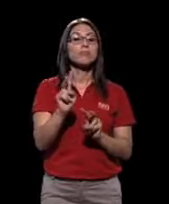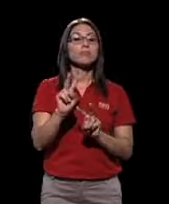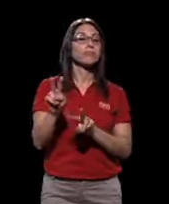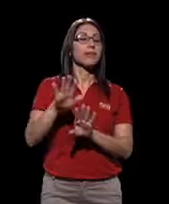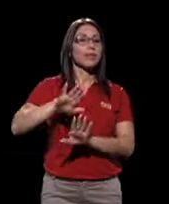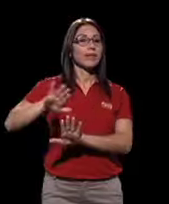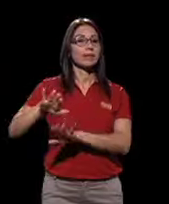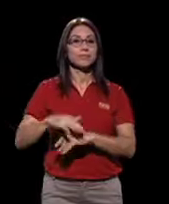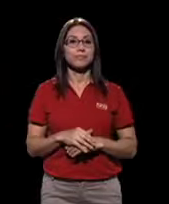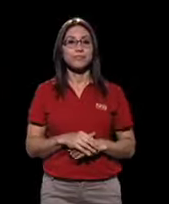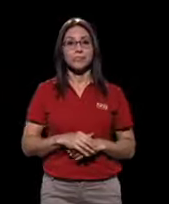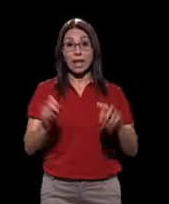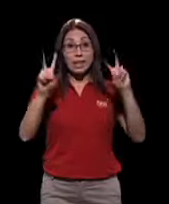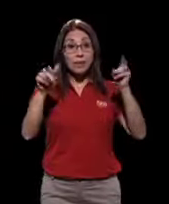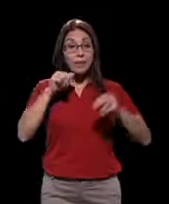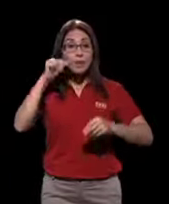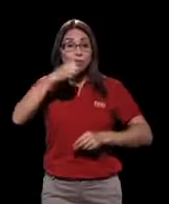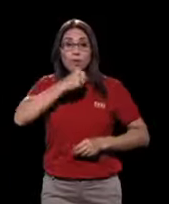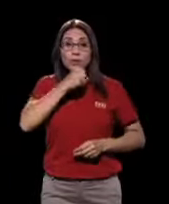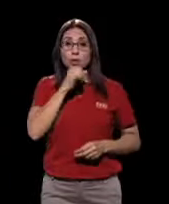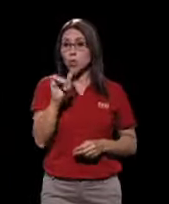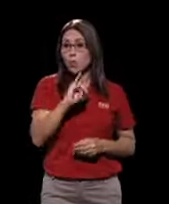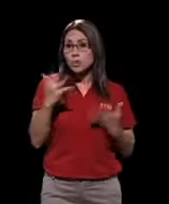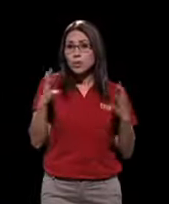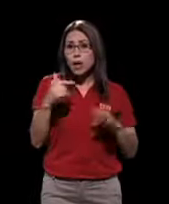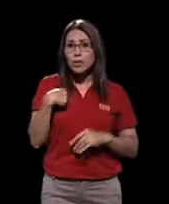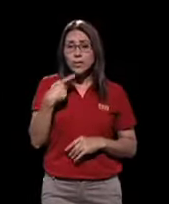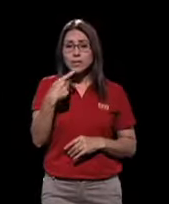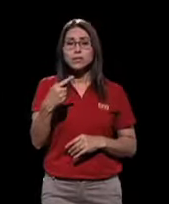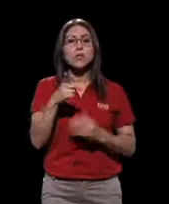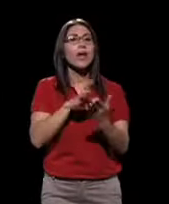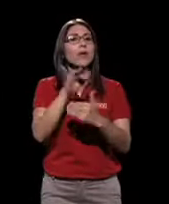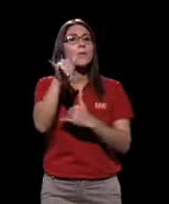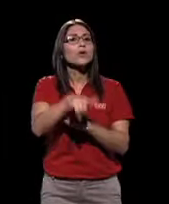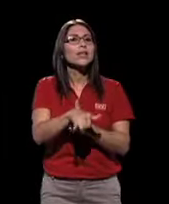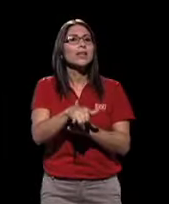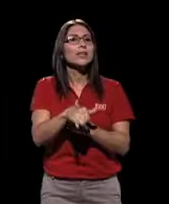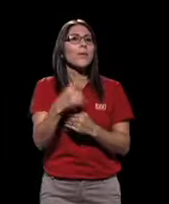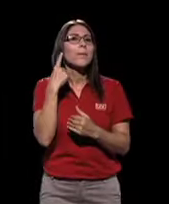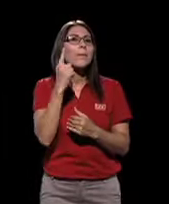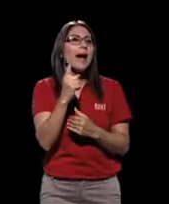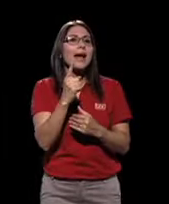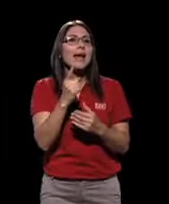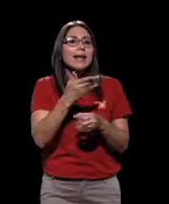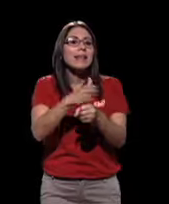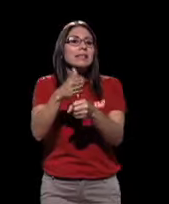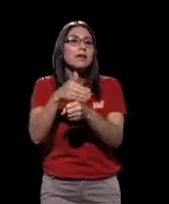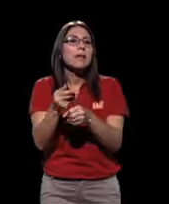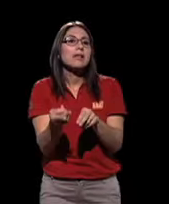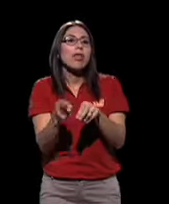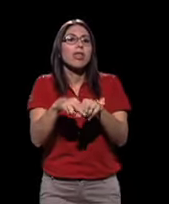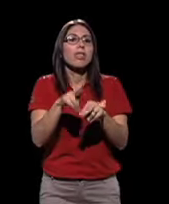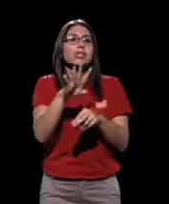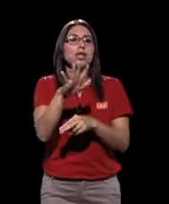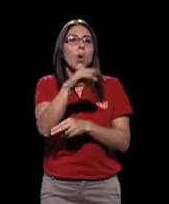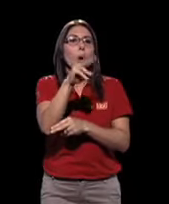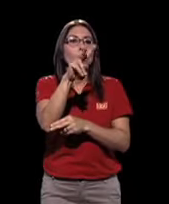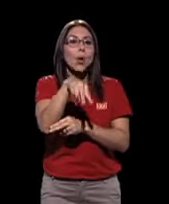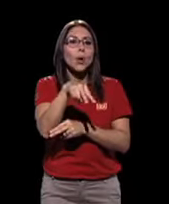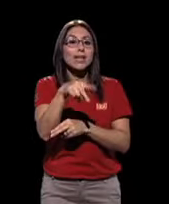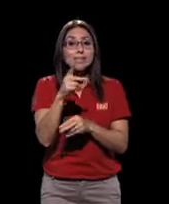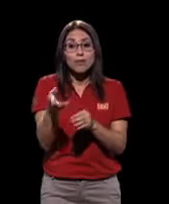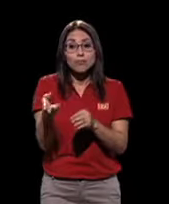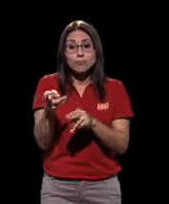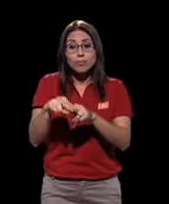ayuda. En materia de adultos mayores, como bien lo he mencionado, el proyecto es para ponerle cinco colones a la cerveza para hacer un fondo que asista a más de